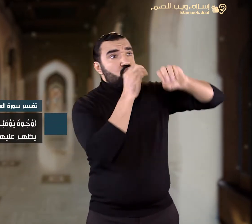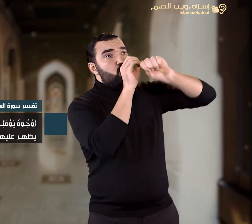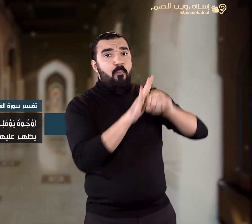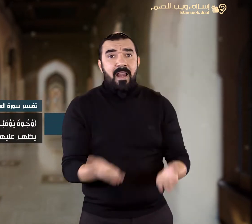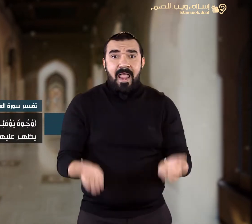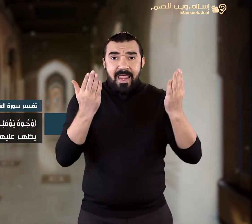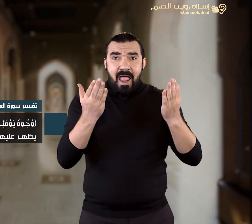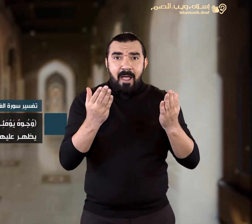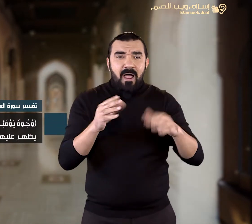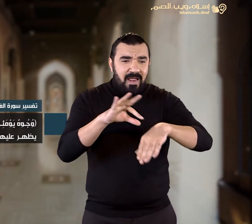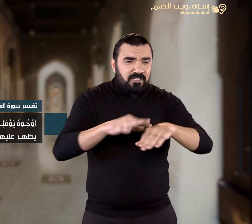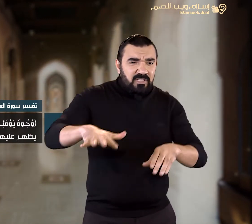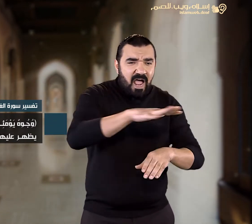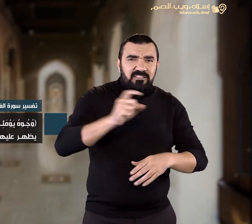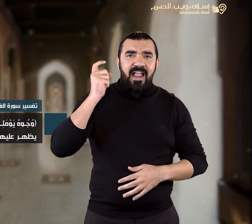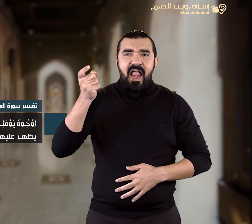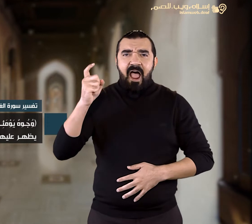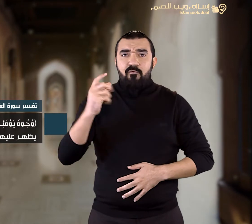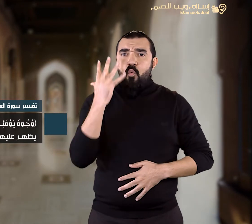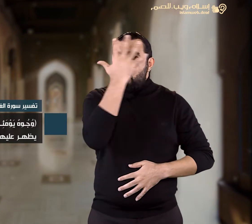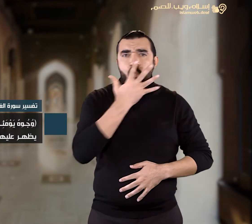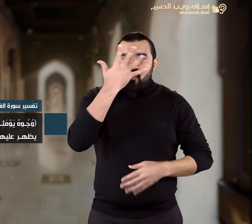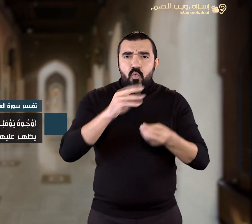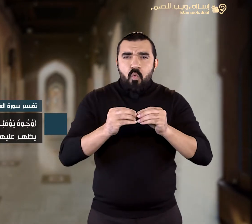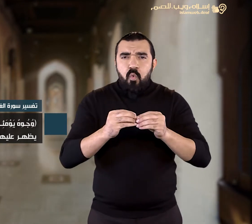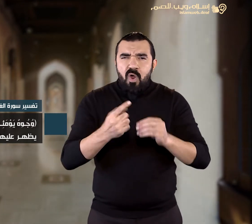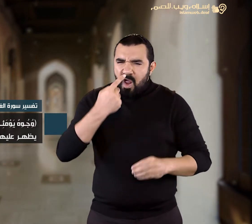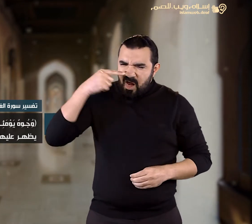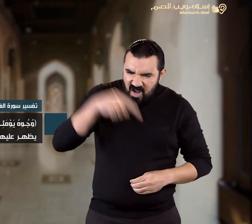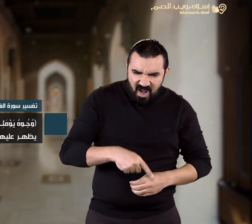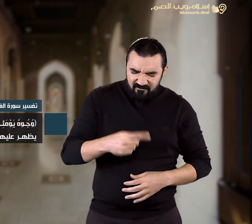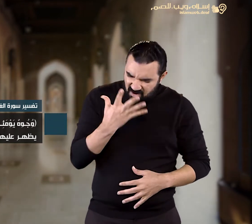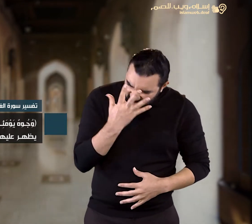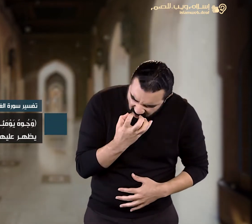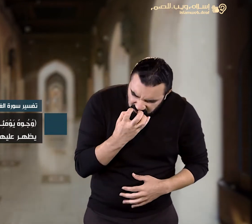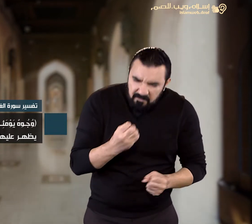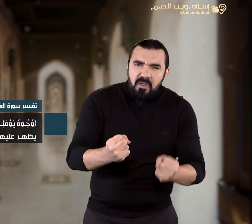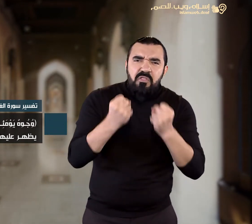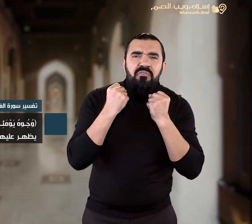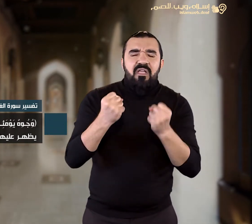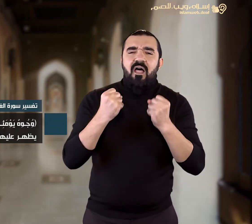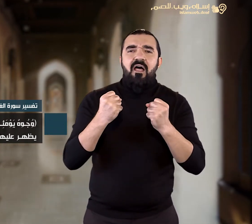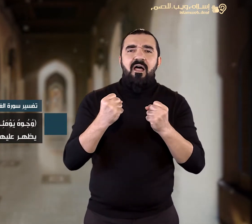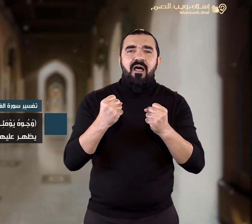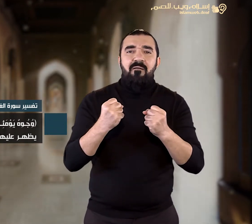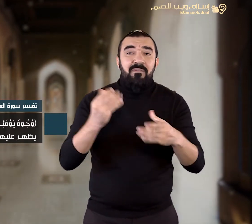خاشعة أي وجوه الكفار يوم القيامة ذليلة يظهر عليها